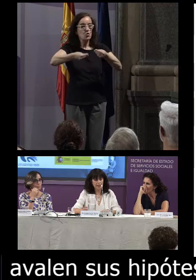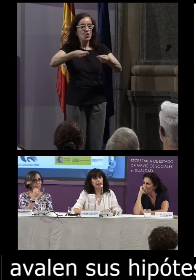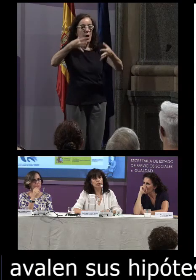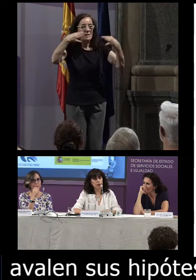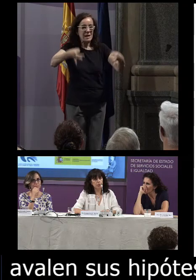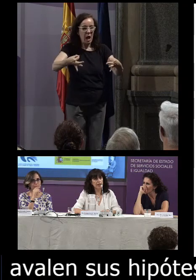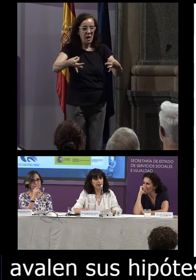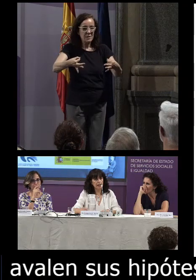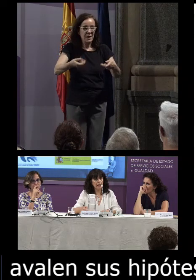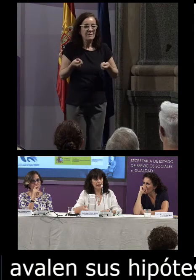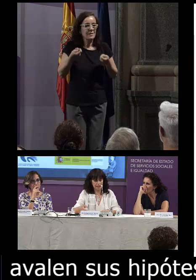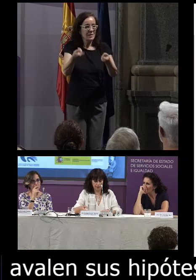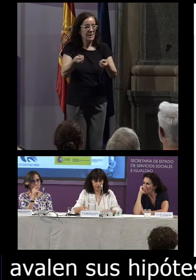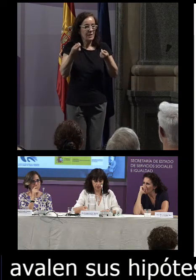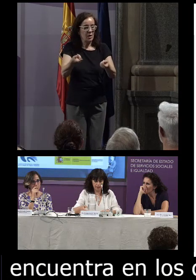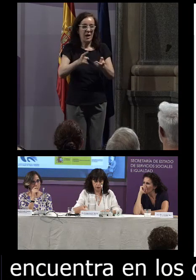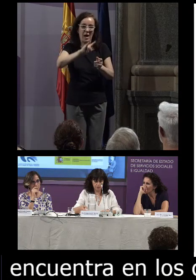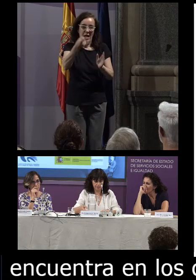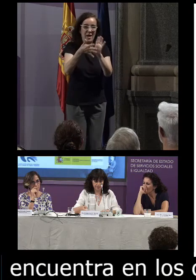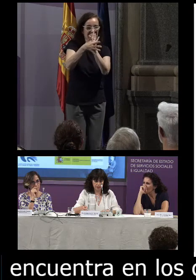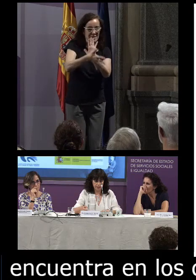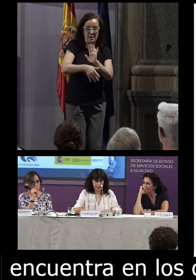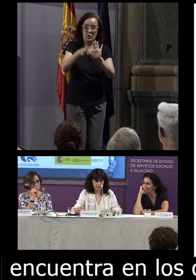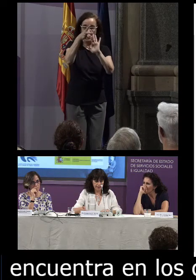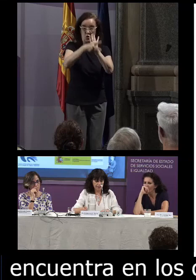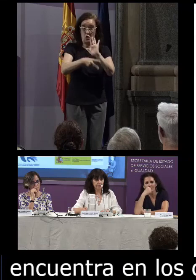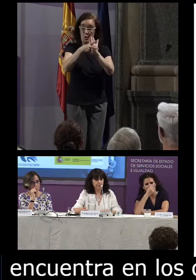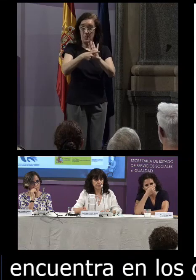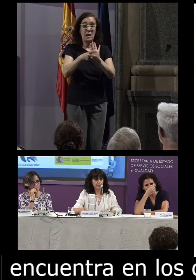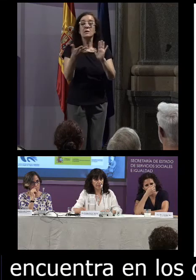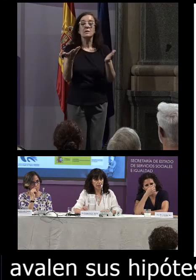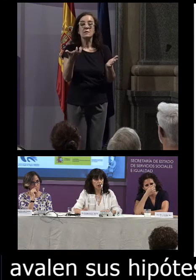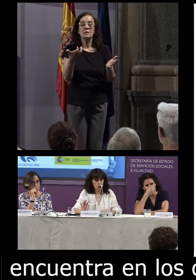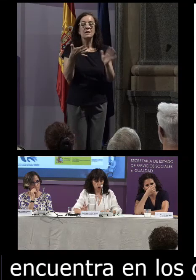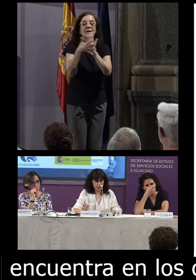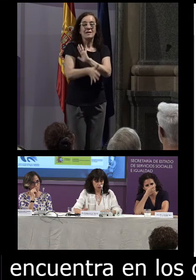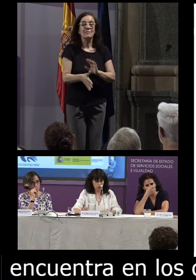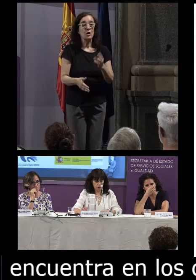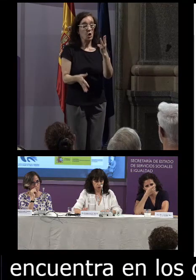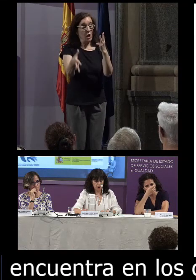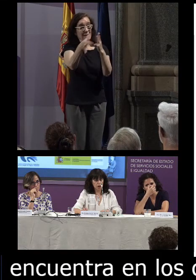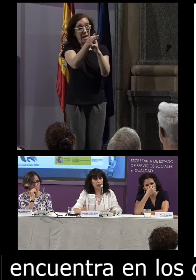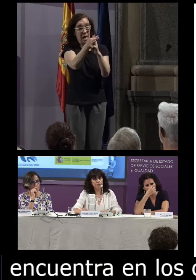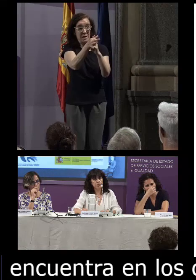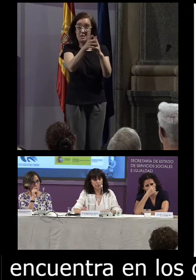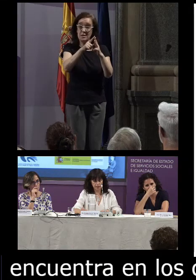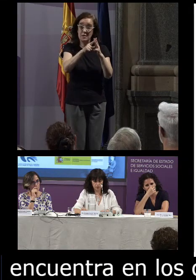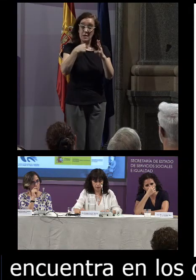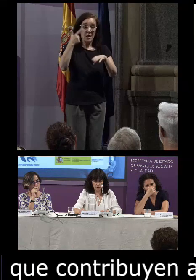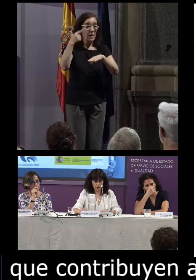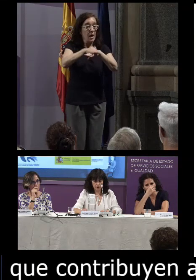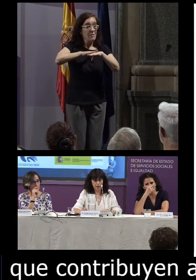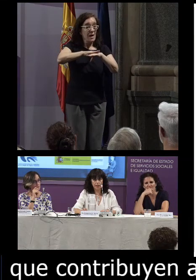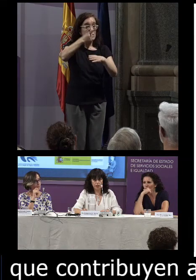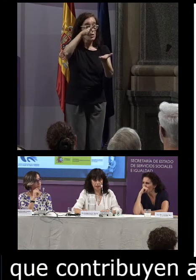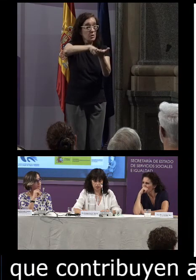que contribuyen a la descripción de la norma es decir los tres códigos en los que se fundamenta una